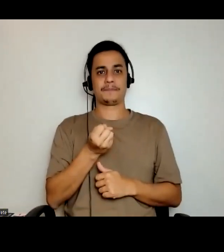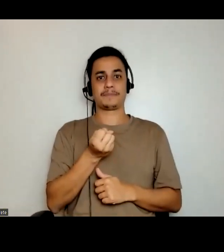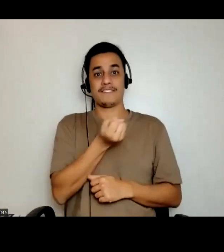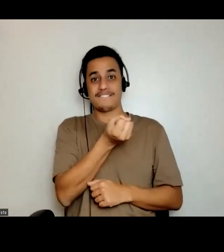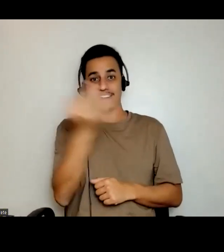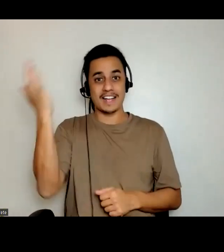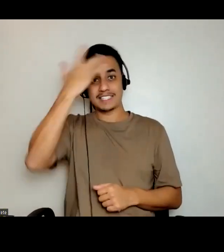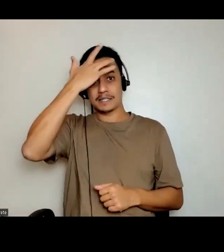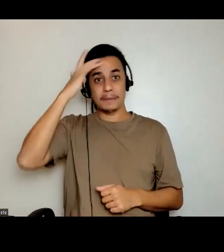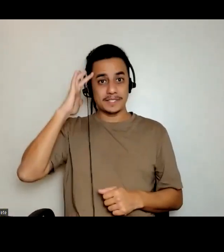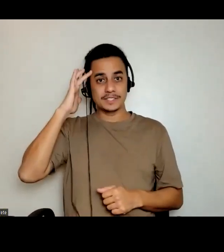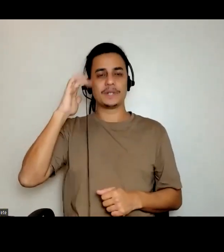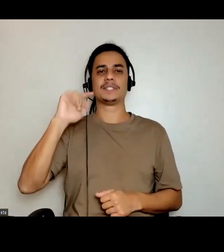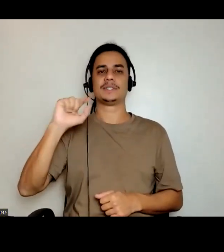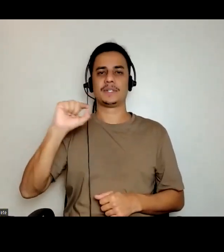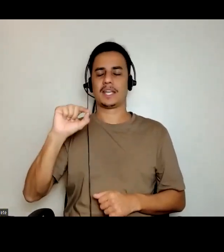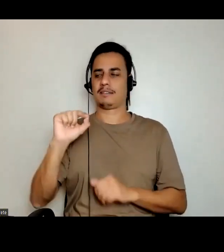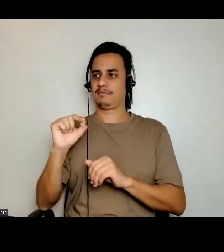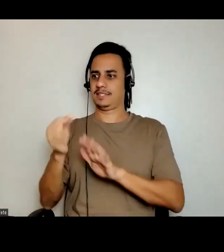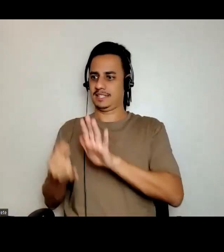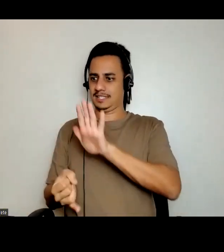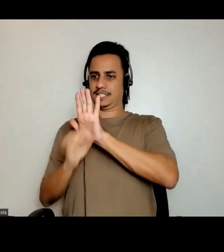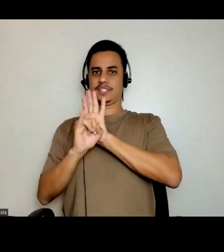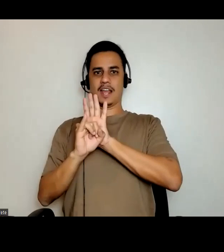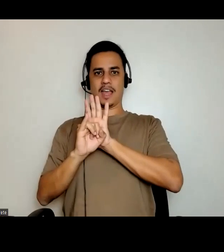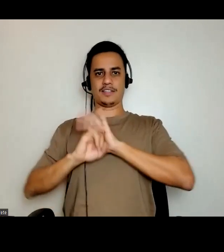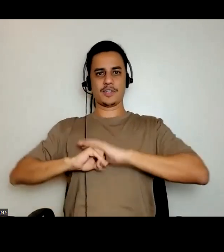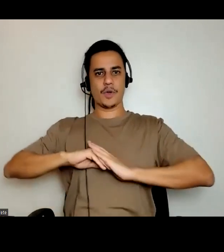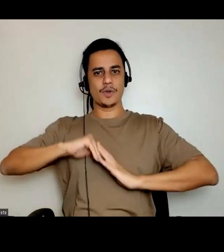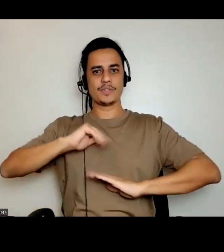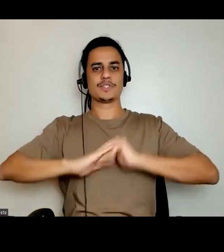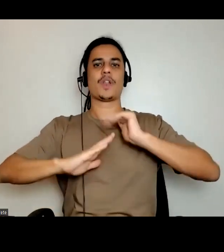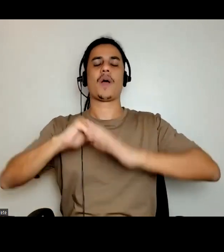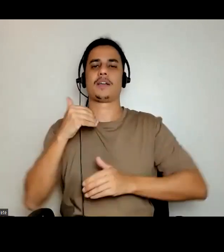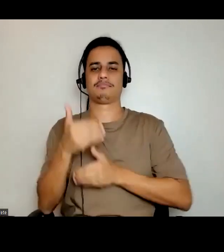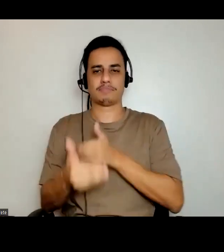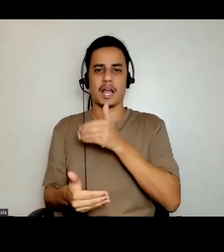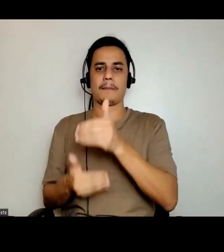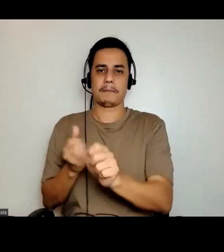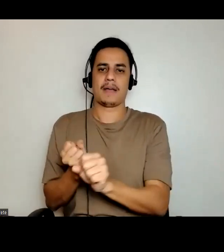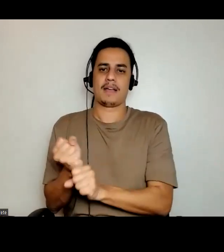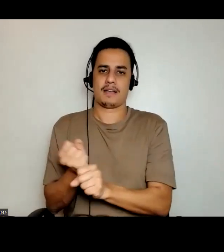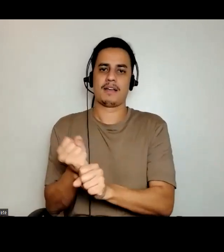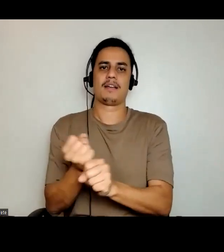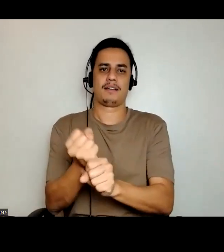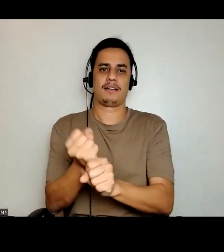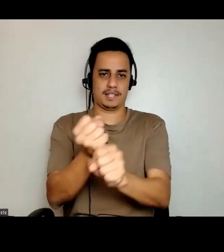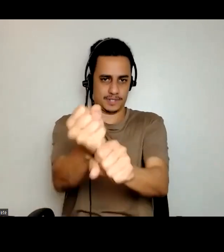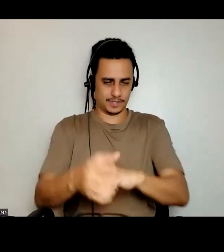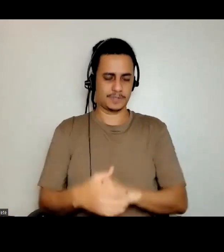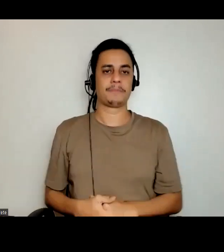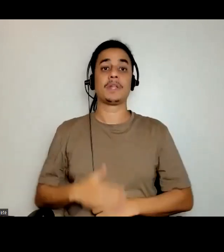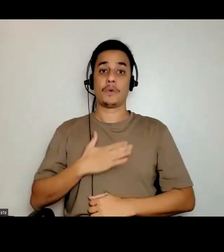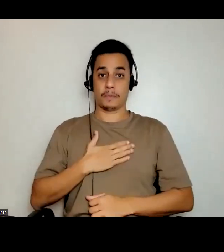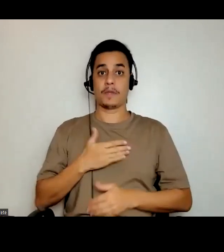torna-se, essas identidades, elas se conformam no decorrer dos anos. Então, o meu processo de